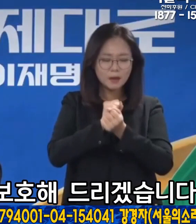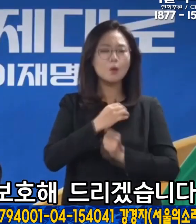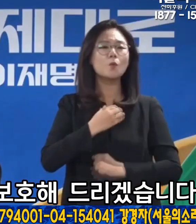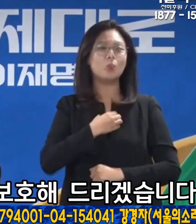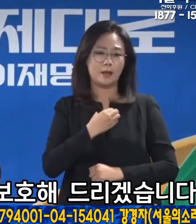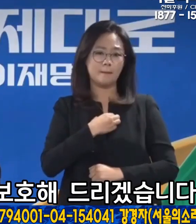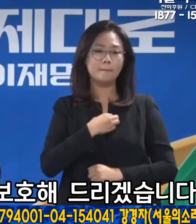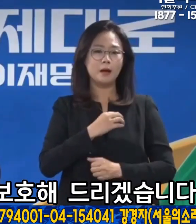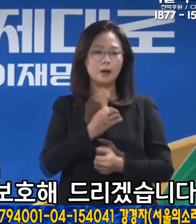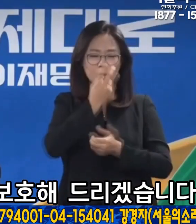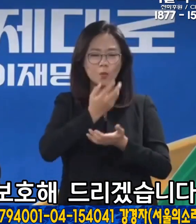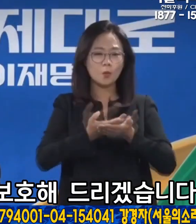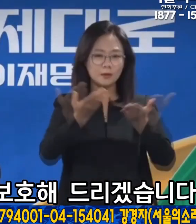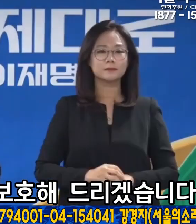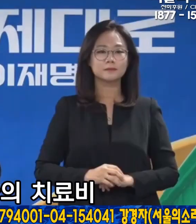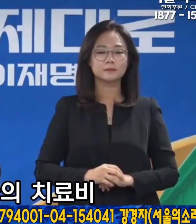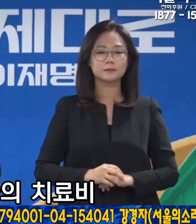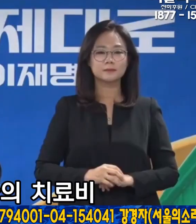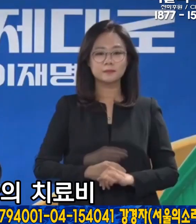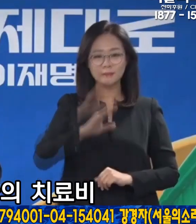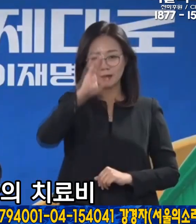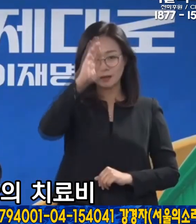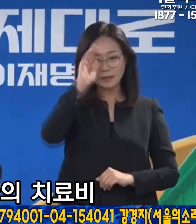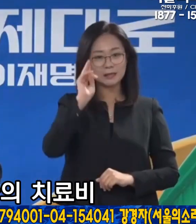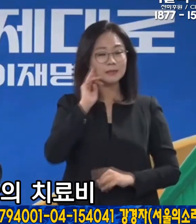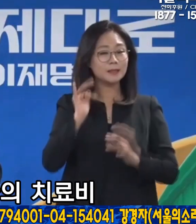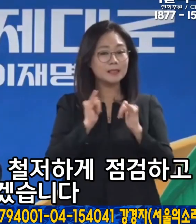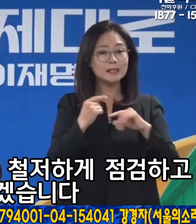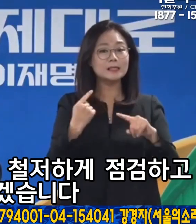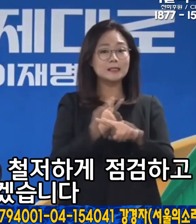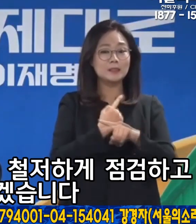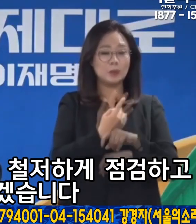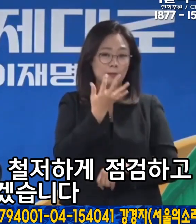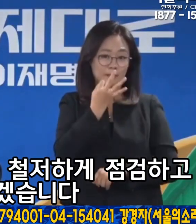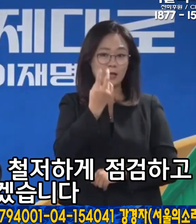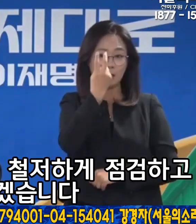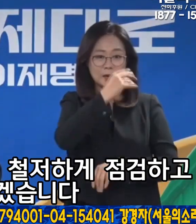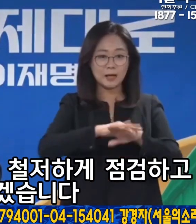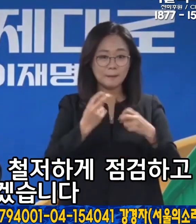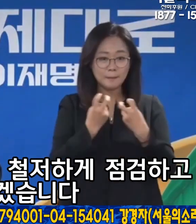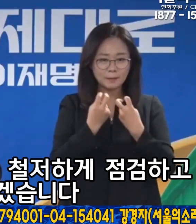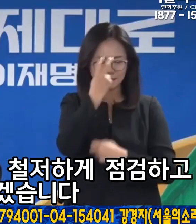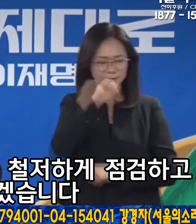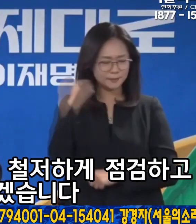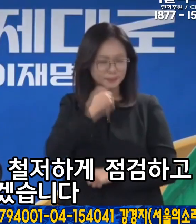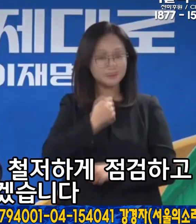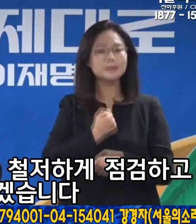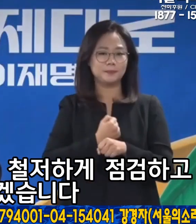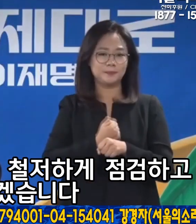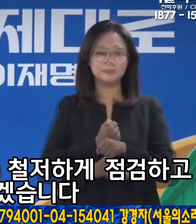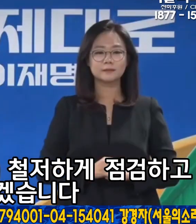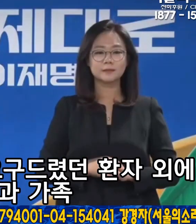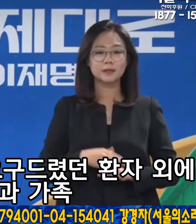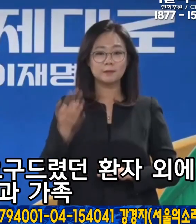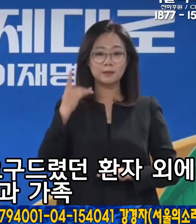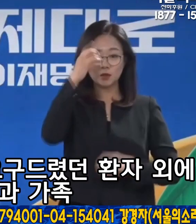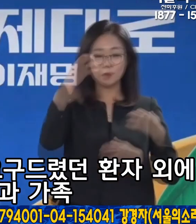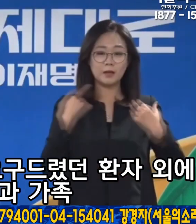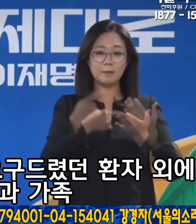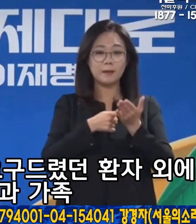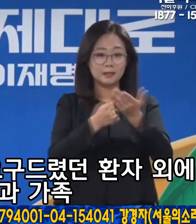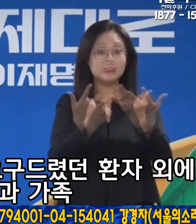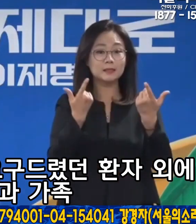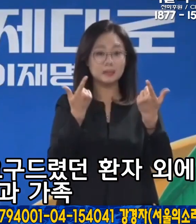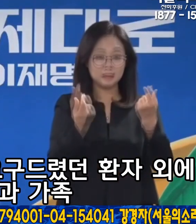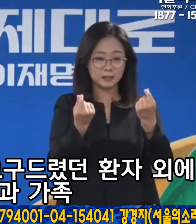위험으로부터 보호해 드리겠습니다. 중증 환자의 치료비 그리고 관리 대책도 철저하게 점검하고 대응하겠습니다. 지난번에